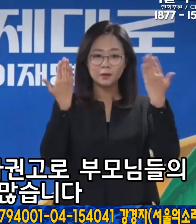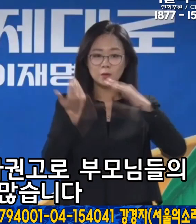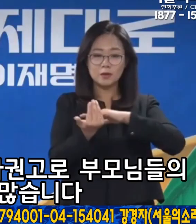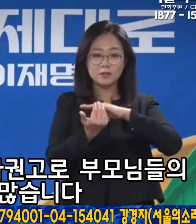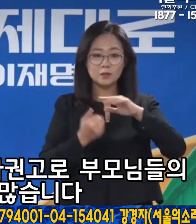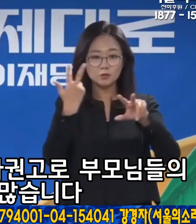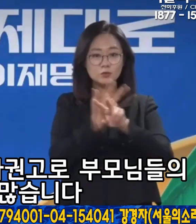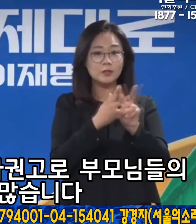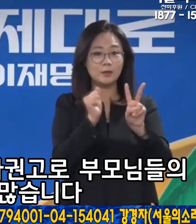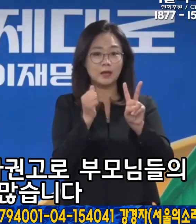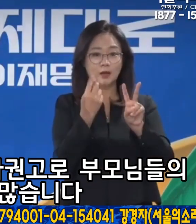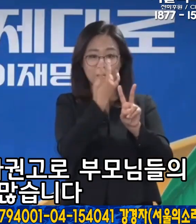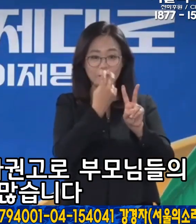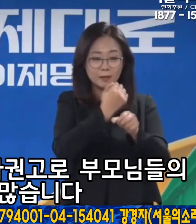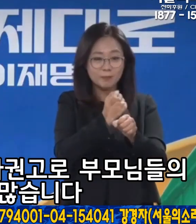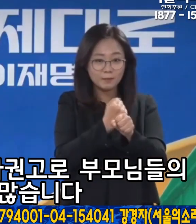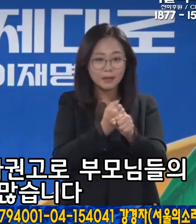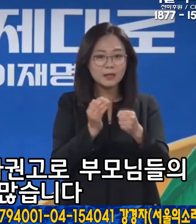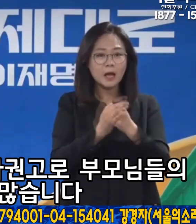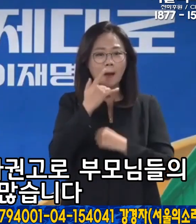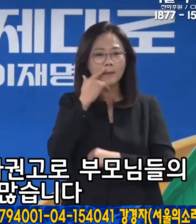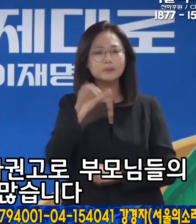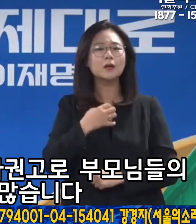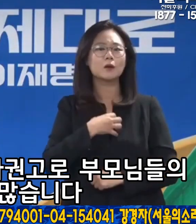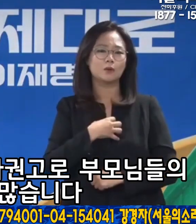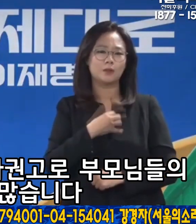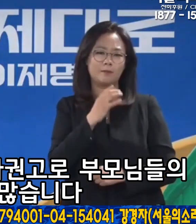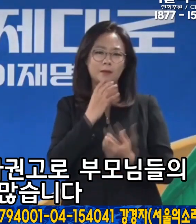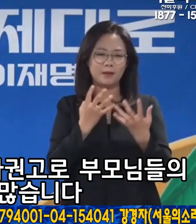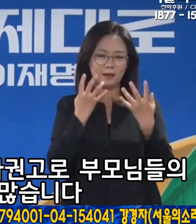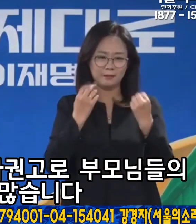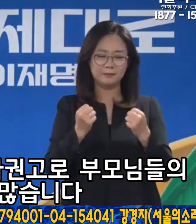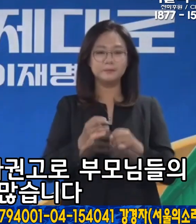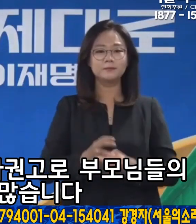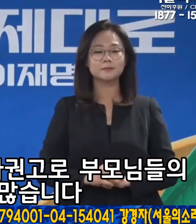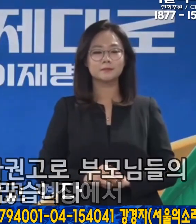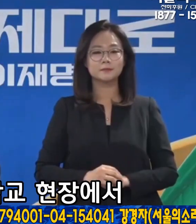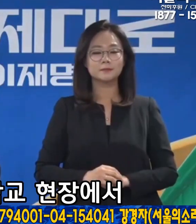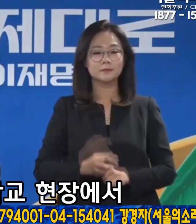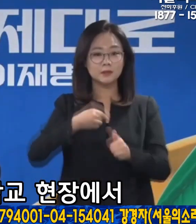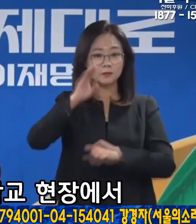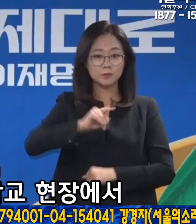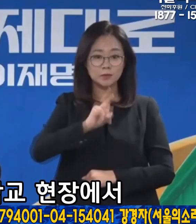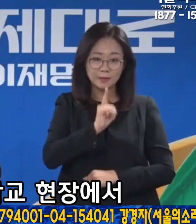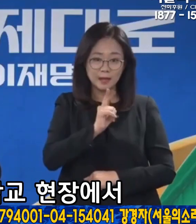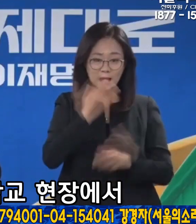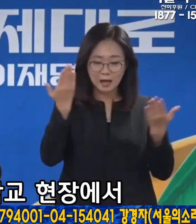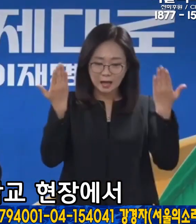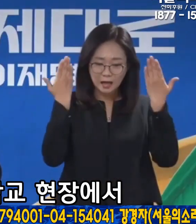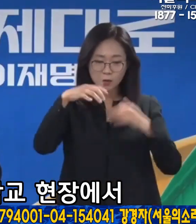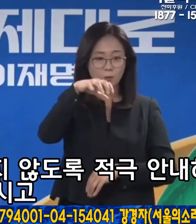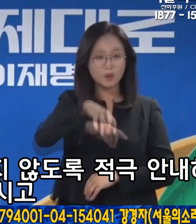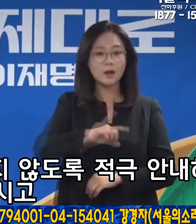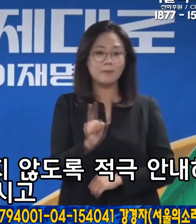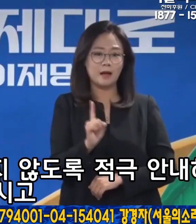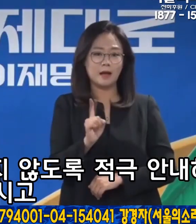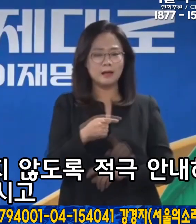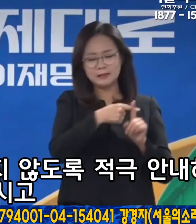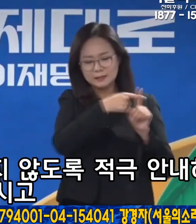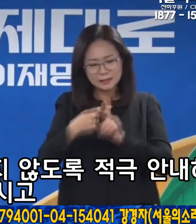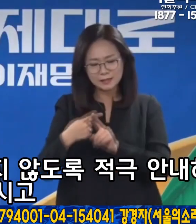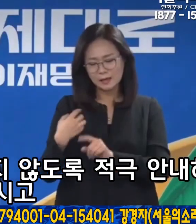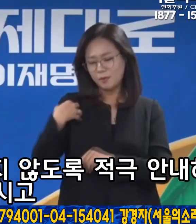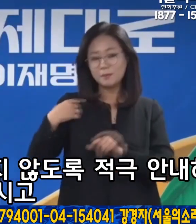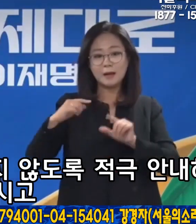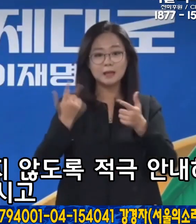주 2회 검사 권고로 부모님들의 걱정이 많습니다. 교육부는 학교 현장에서 강제나